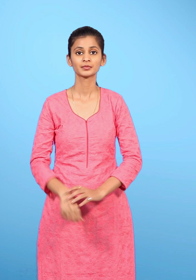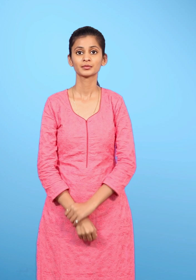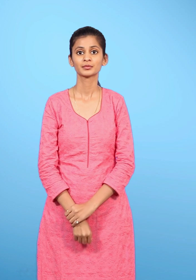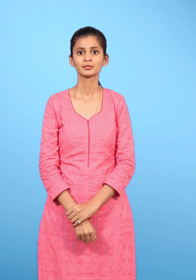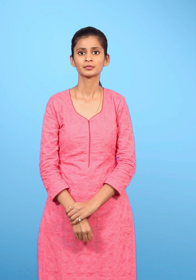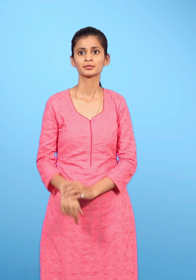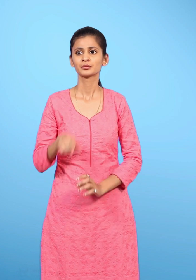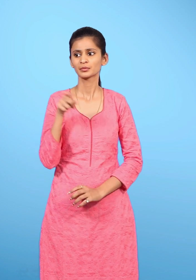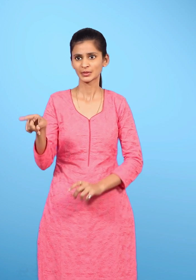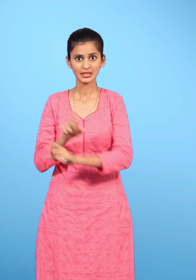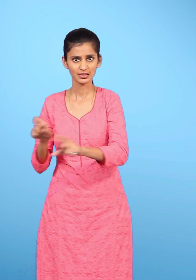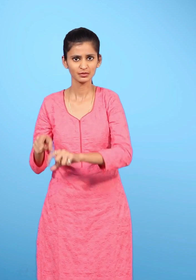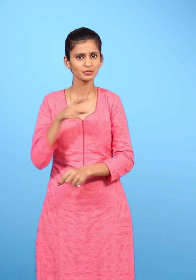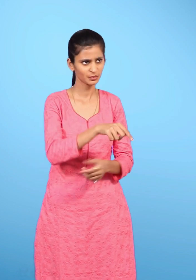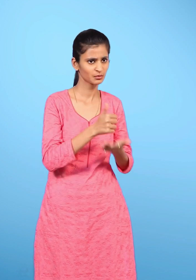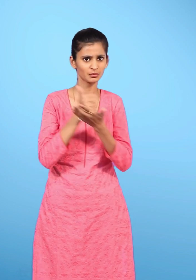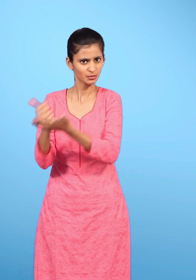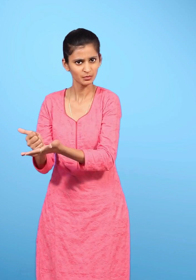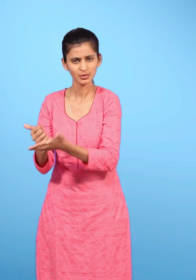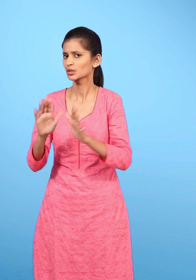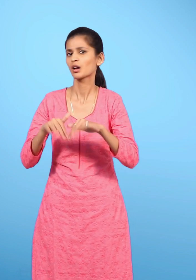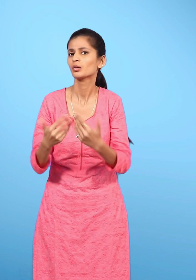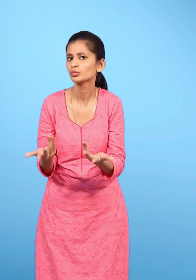तुम इसकी सफाई में किस तरह मदद करते हो?